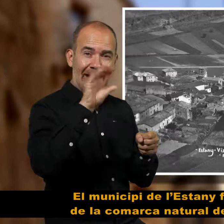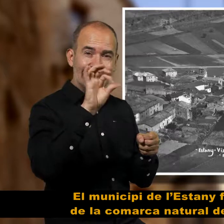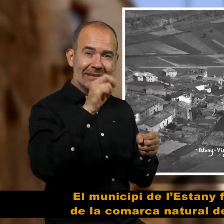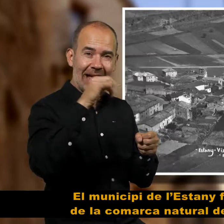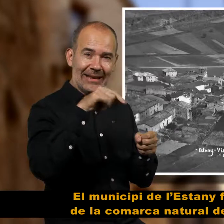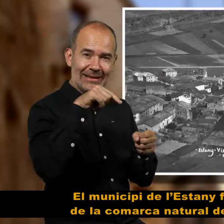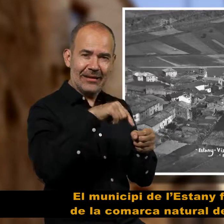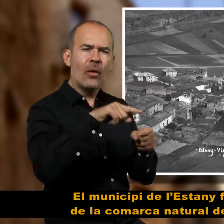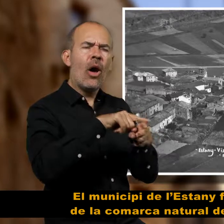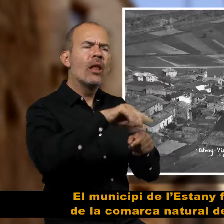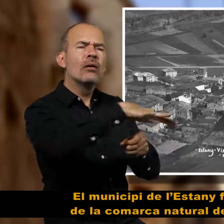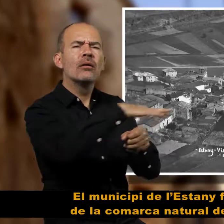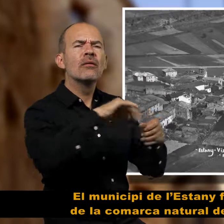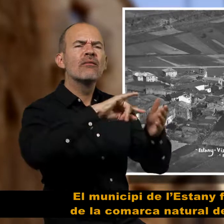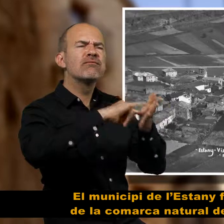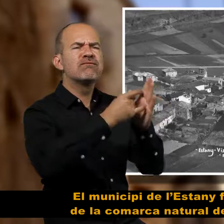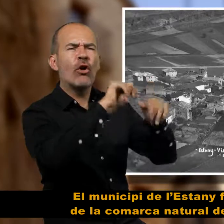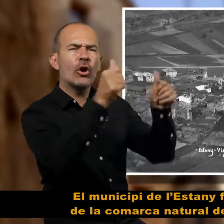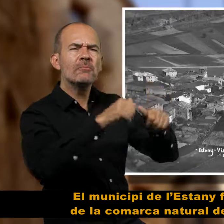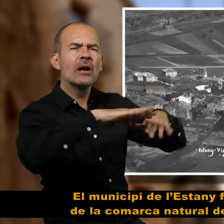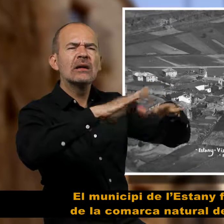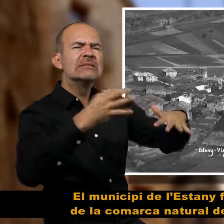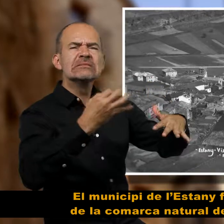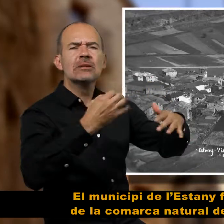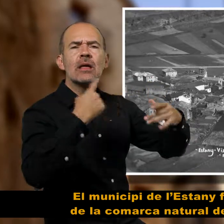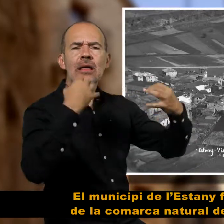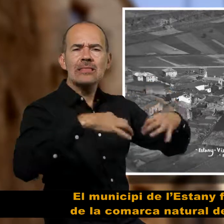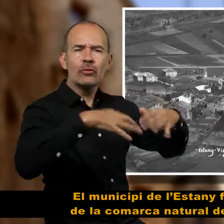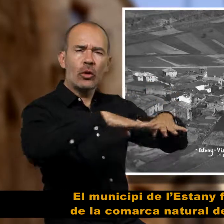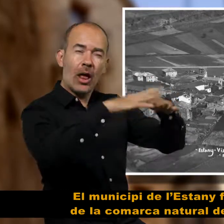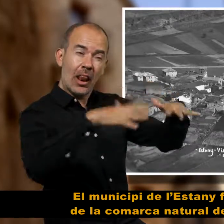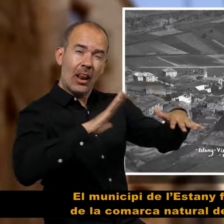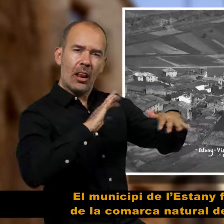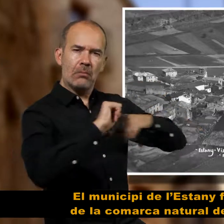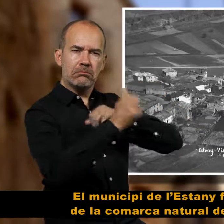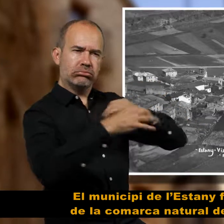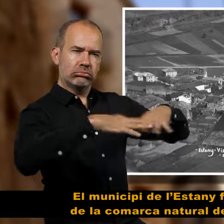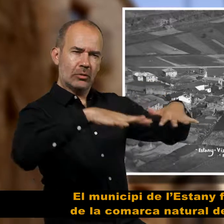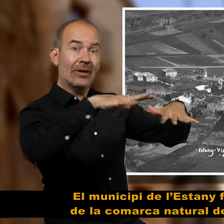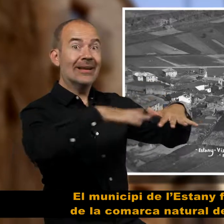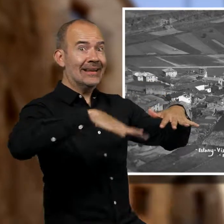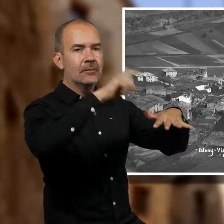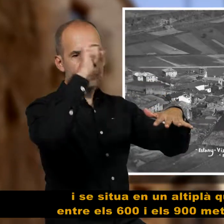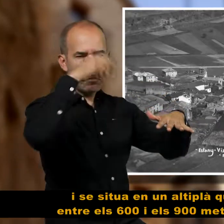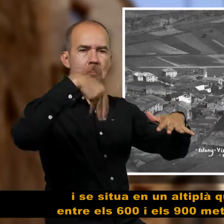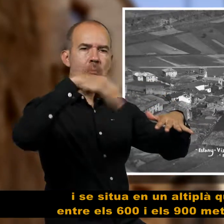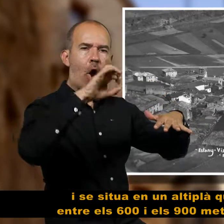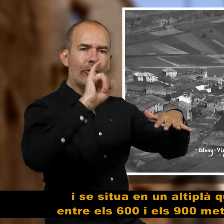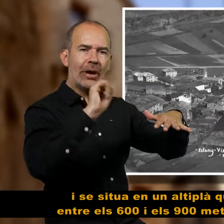El municipi de l'Estany forma part de la comarca natural del Moianès i se situa en un